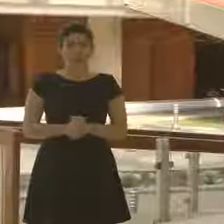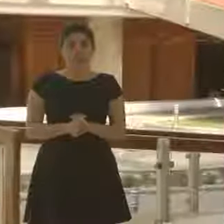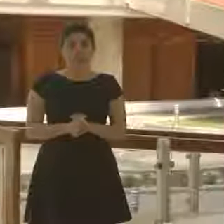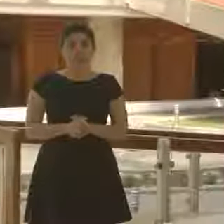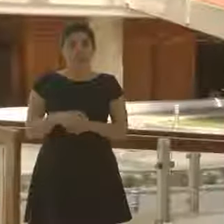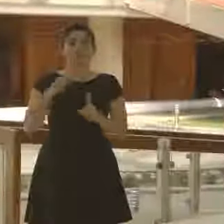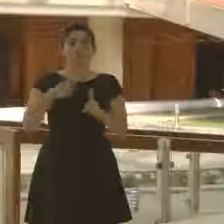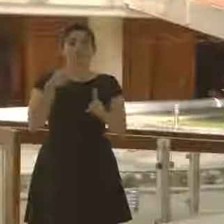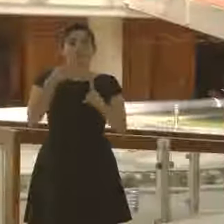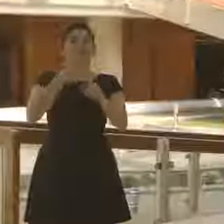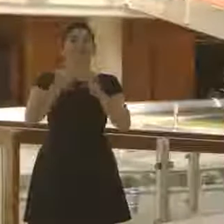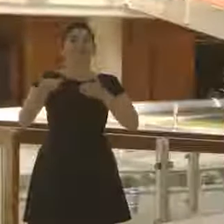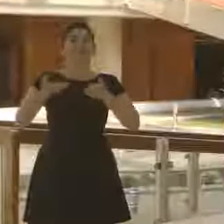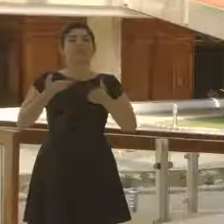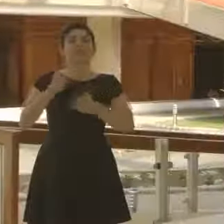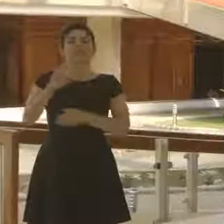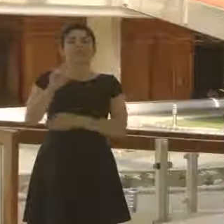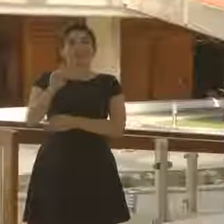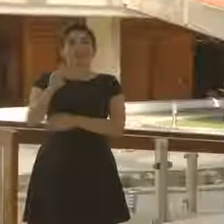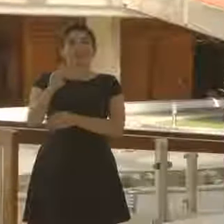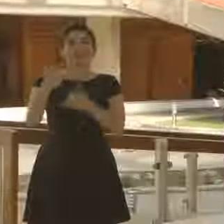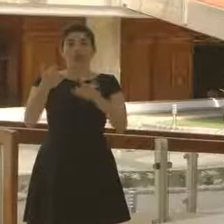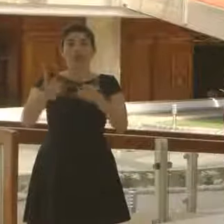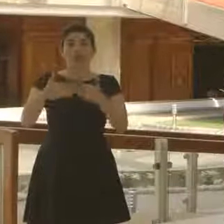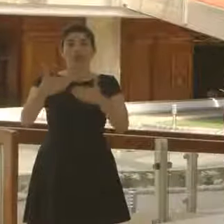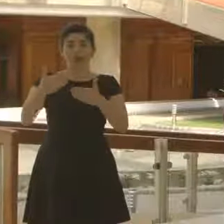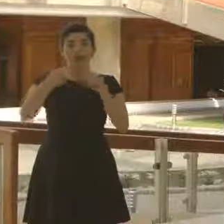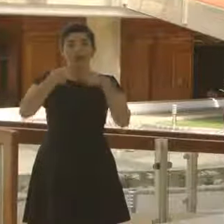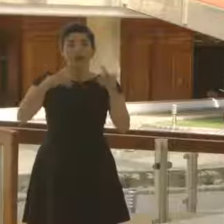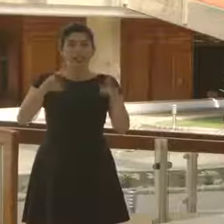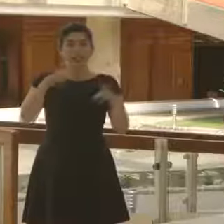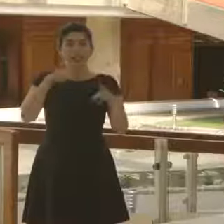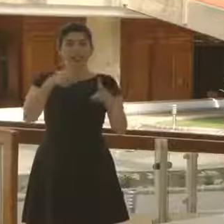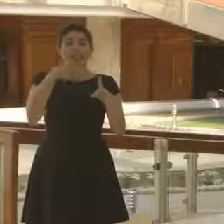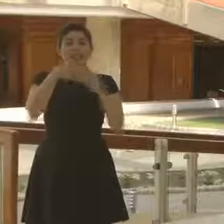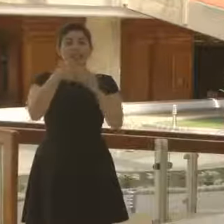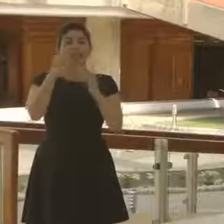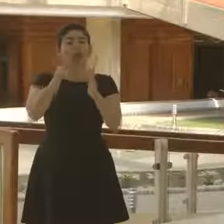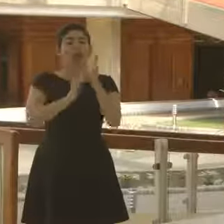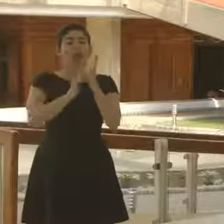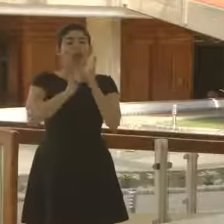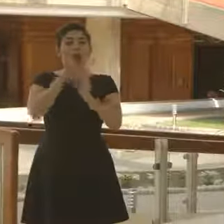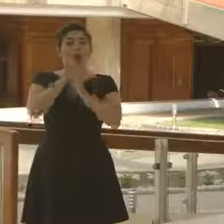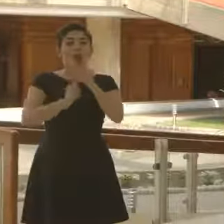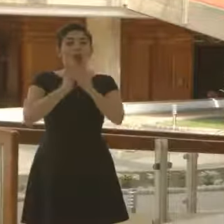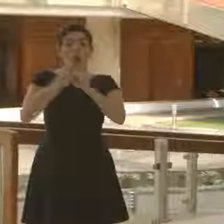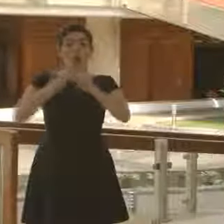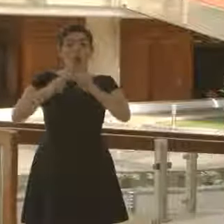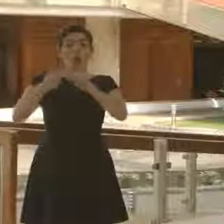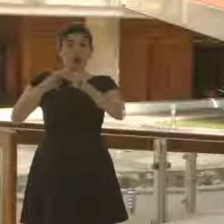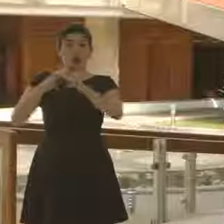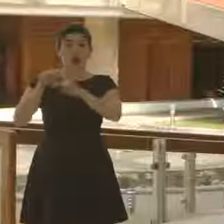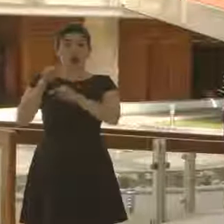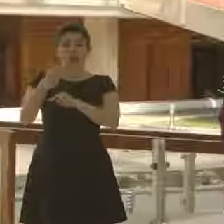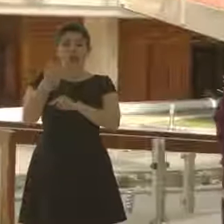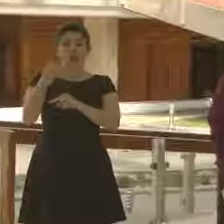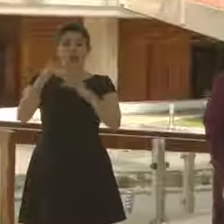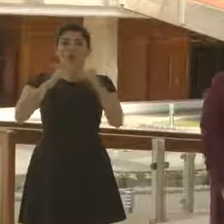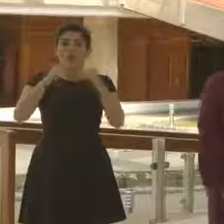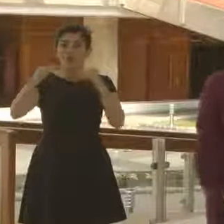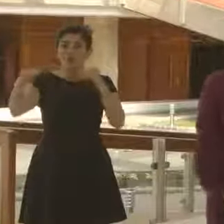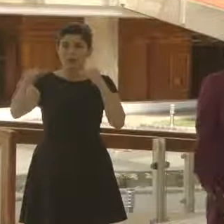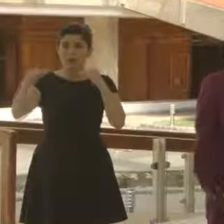Dirigida al servicio civil, continuamos con la siguiente directriz, para el cálculo de la anualidad como un monto fijo.